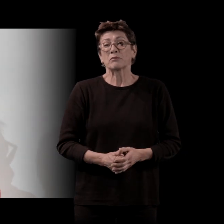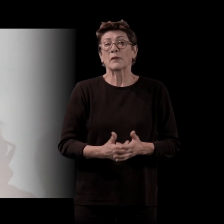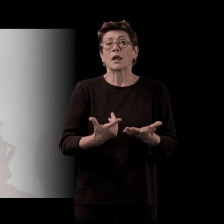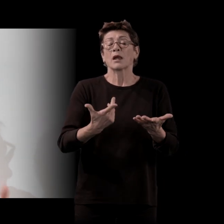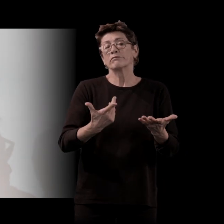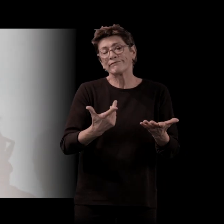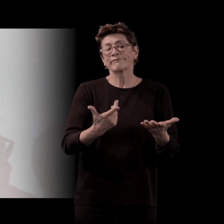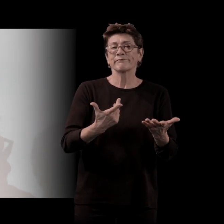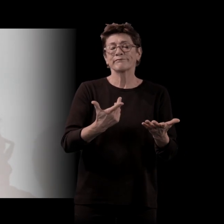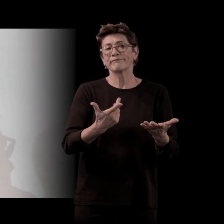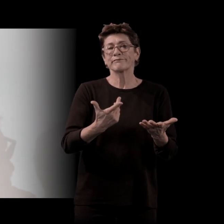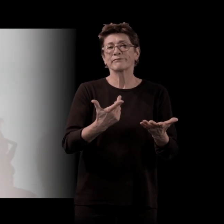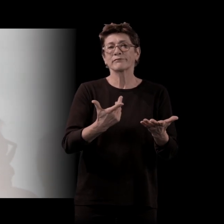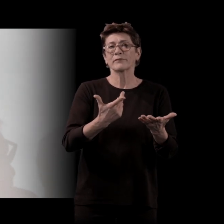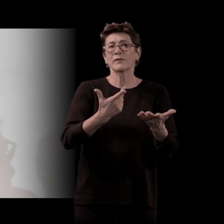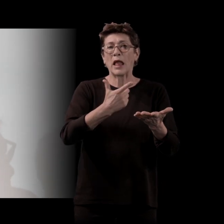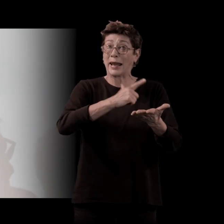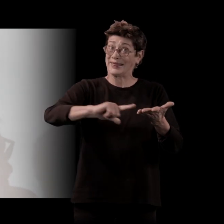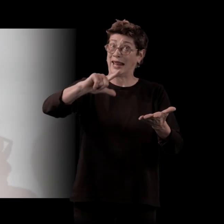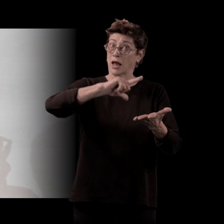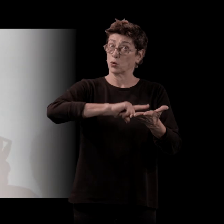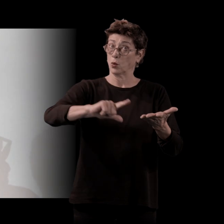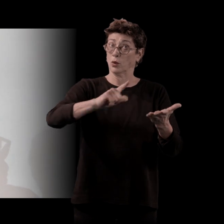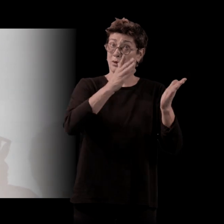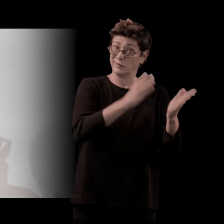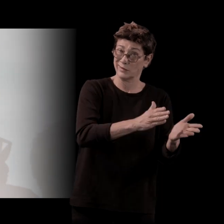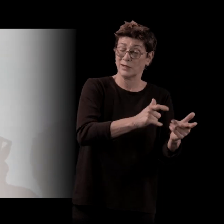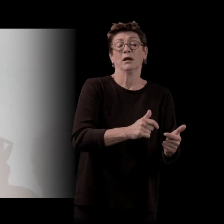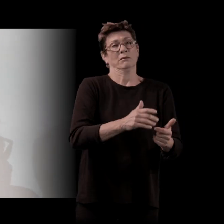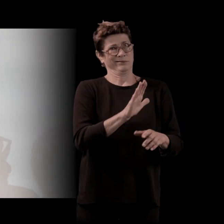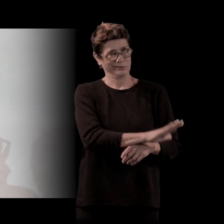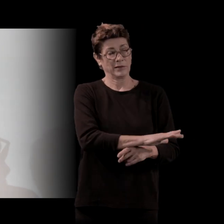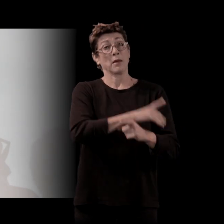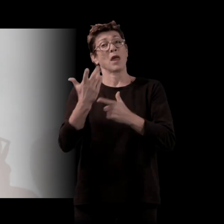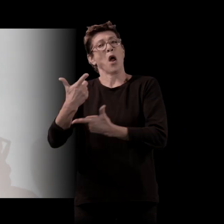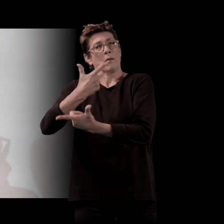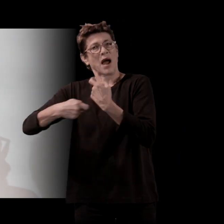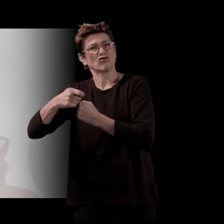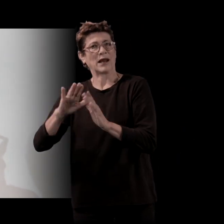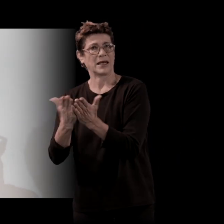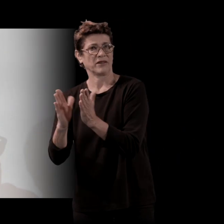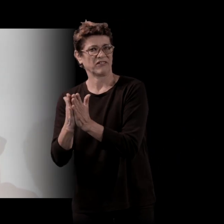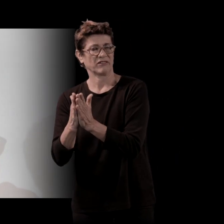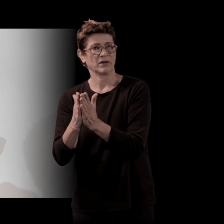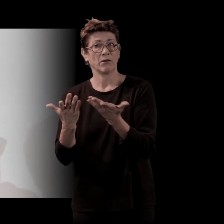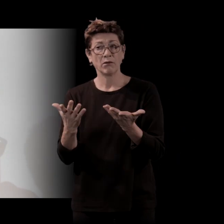la littérature, mais il aussi le marché du livre. Et comment on fait avec des objets qui sont à chaque fois des